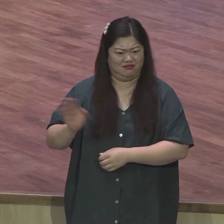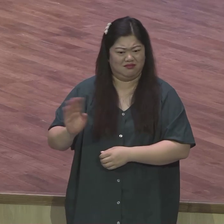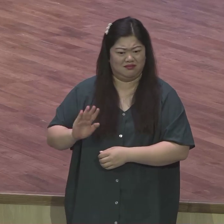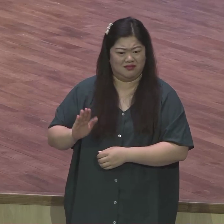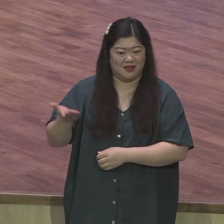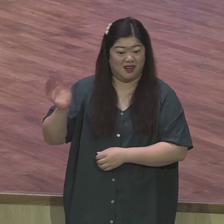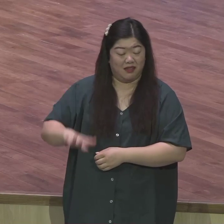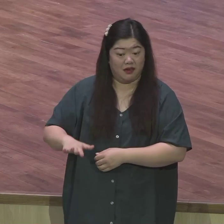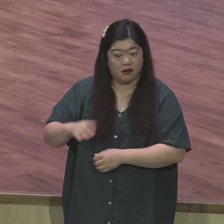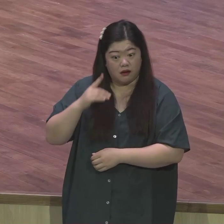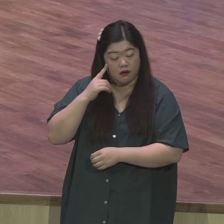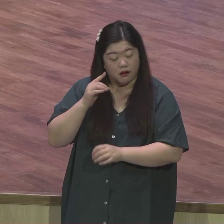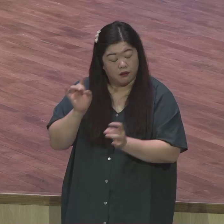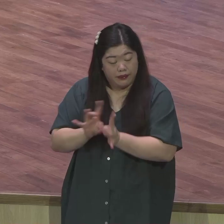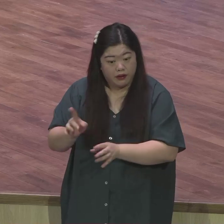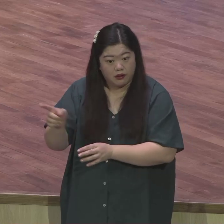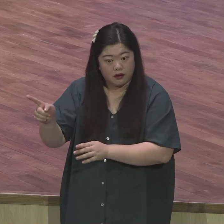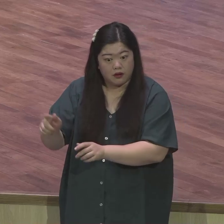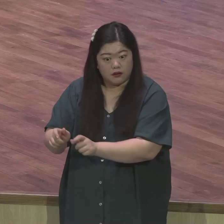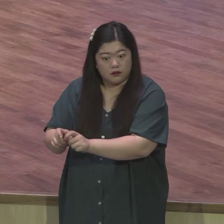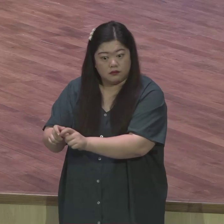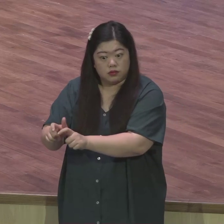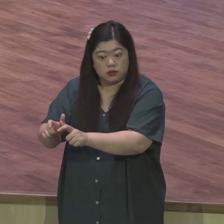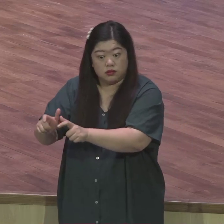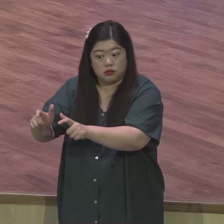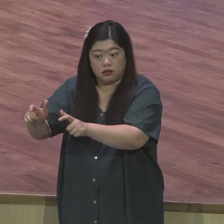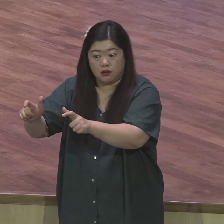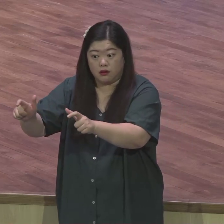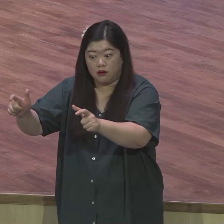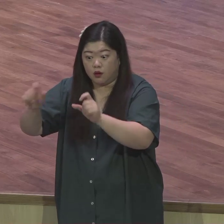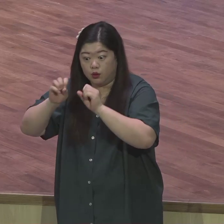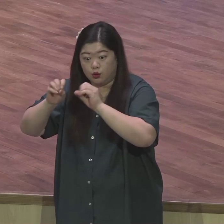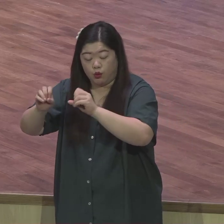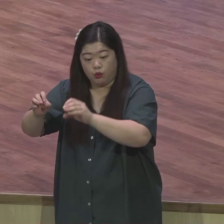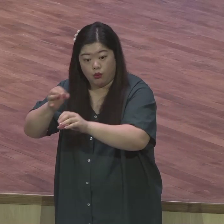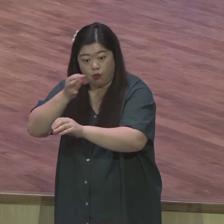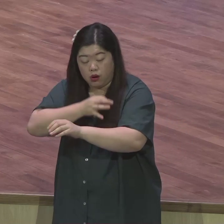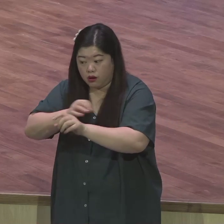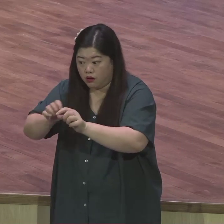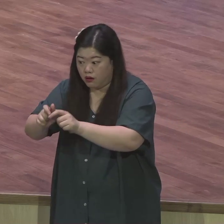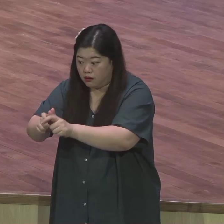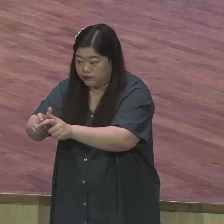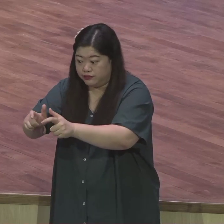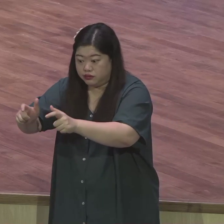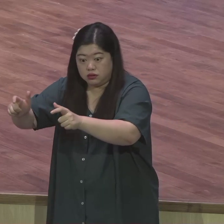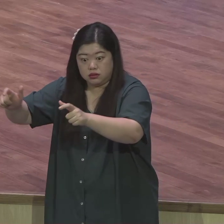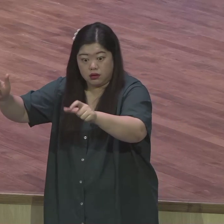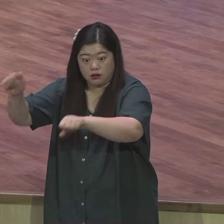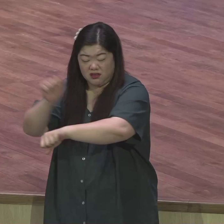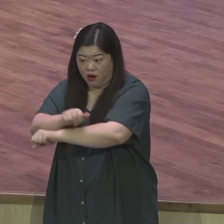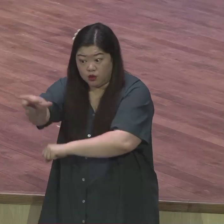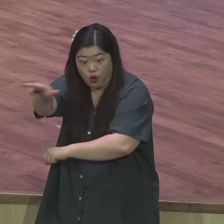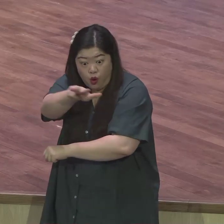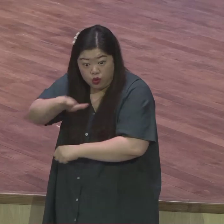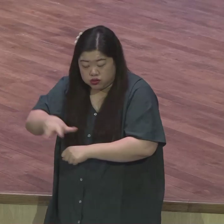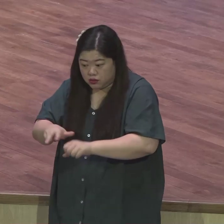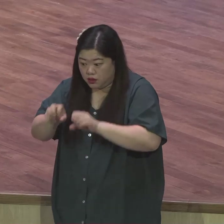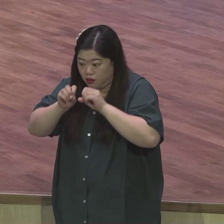부스와 함께하는 이 전도운동은 계속 전 열매가 며칠에 전국으로 확산되어 지금